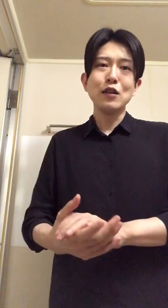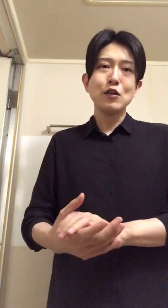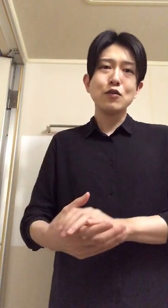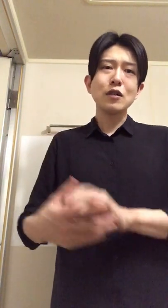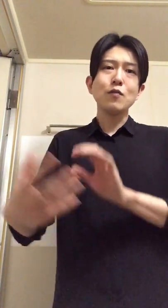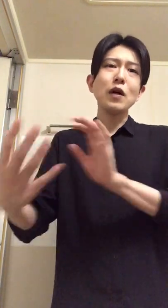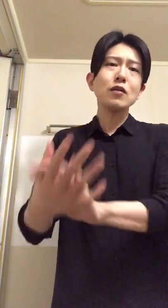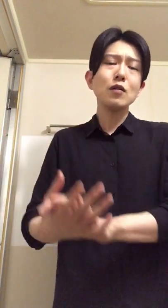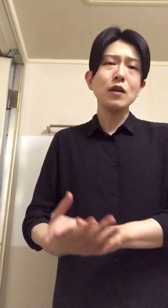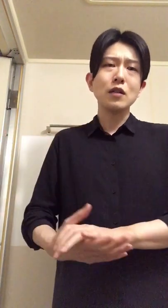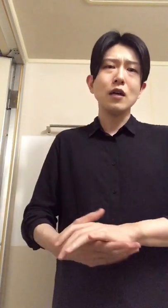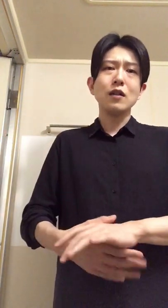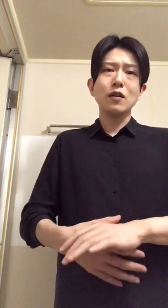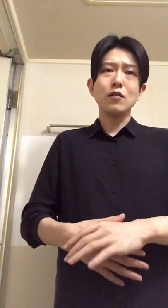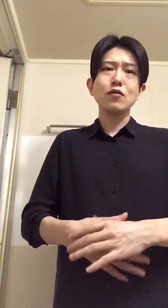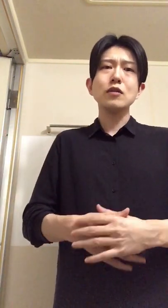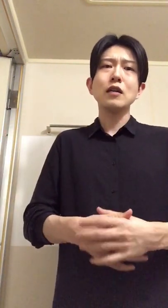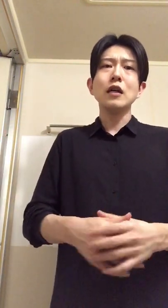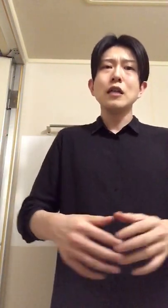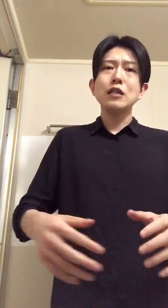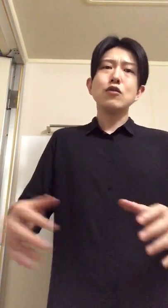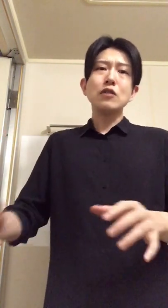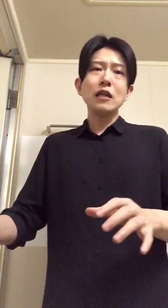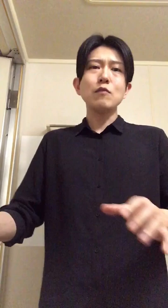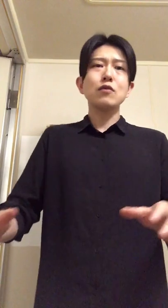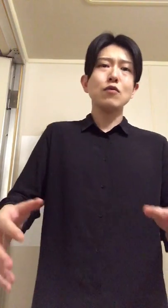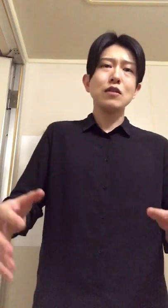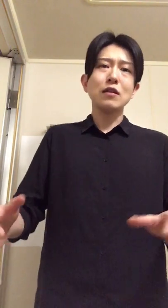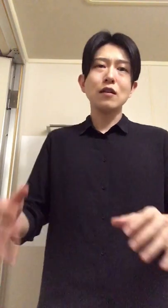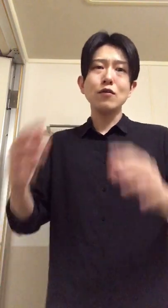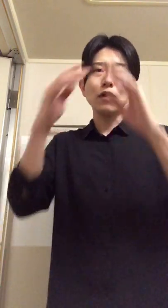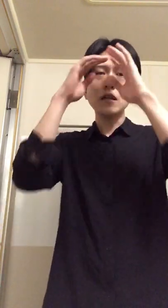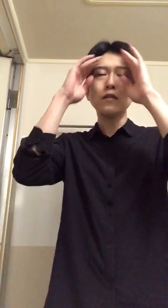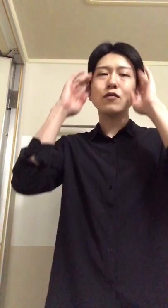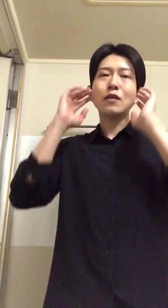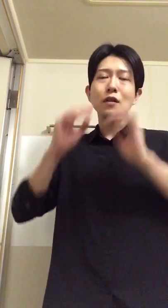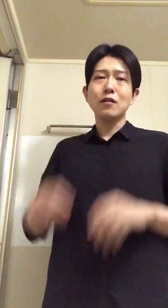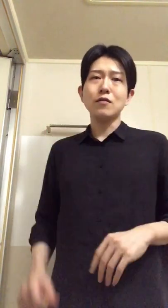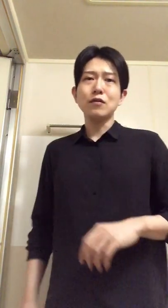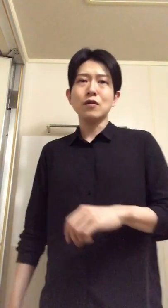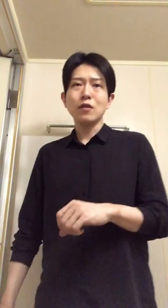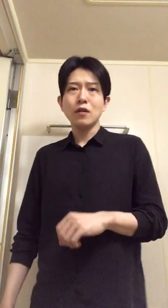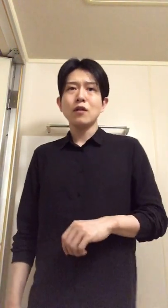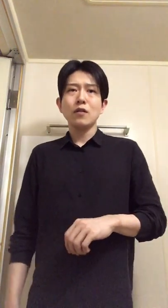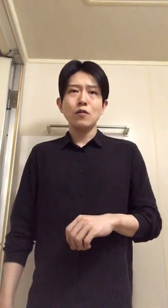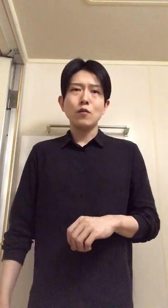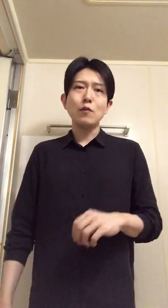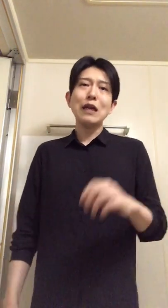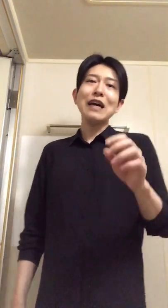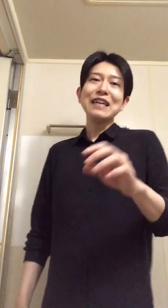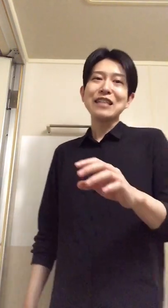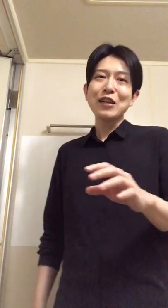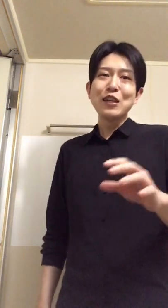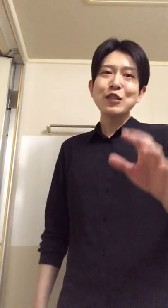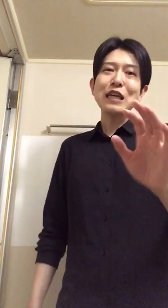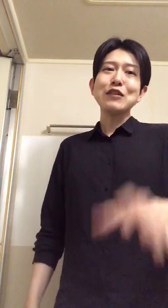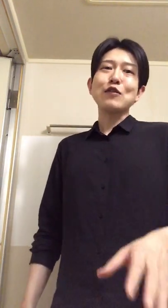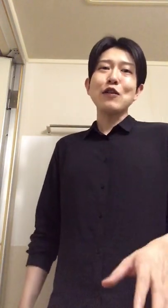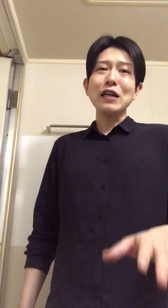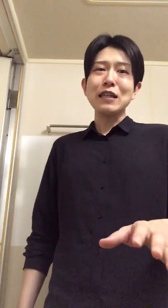言ってさパッてやればいいじゃん早いんだからそれをさ一緒にやりましょうみたいななんかよくわかんないそんなうんまあまあいいやちょっと何言ってるかわかん